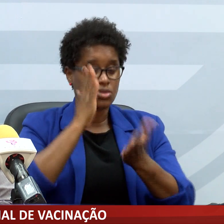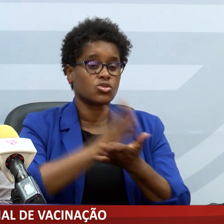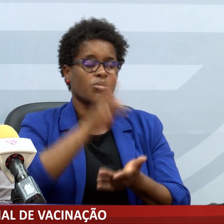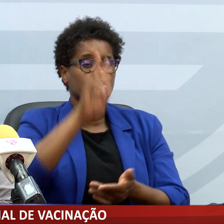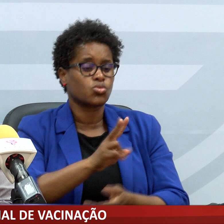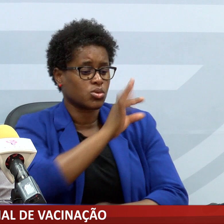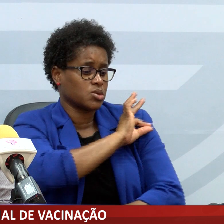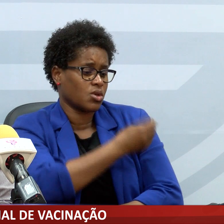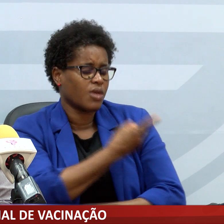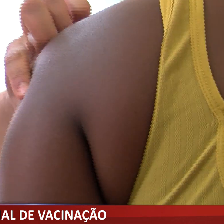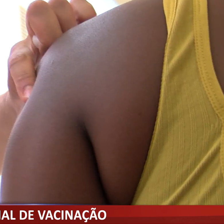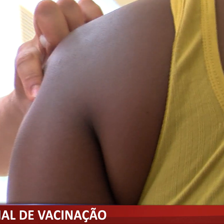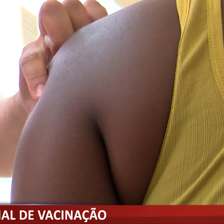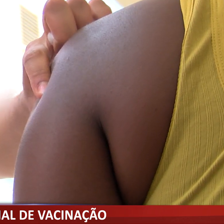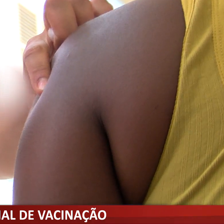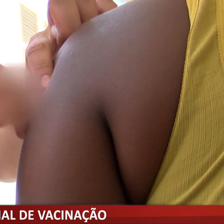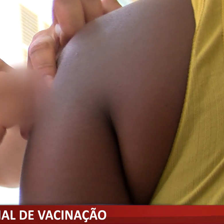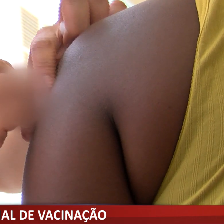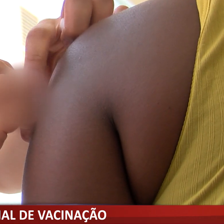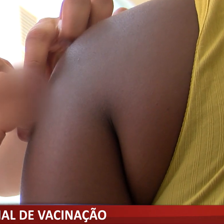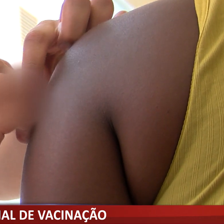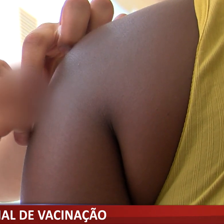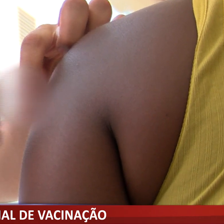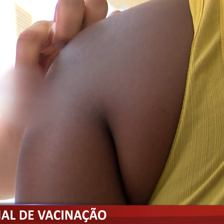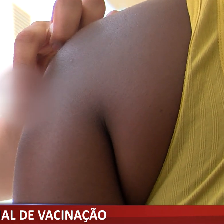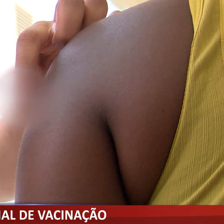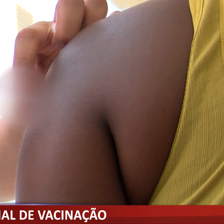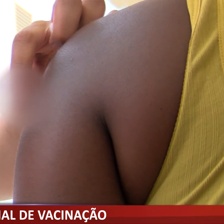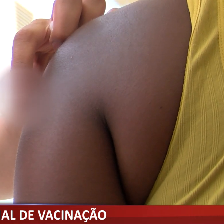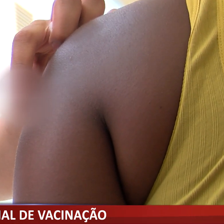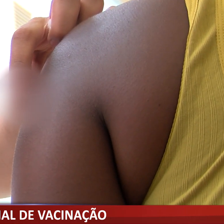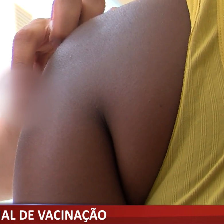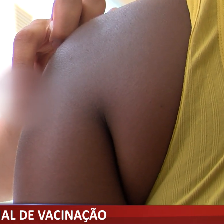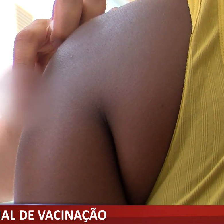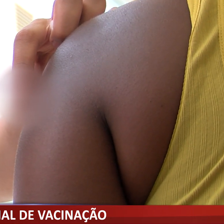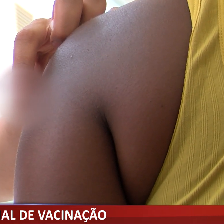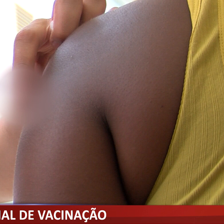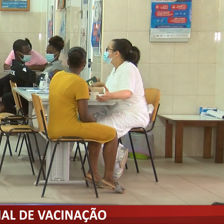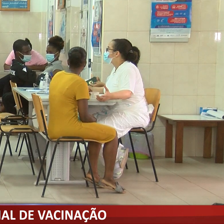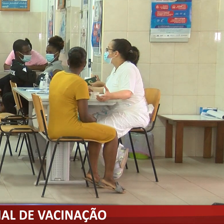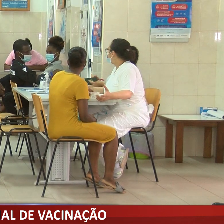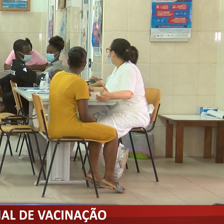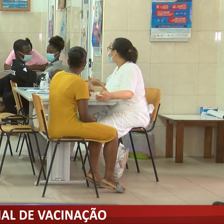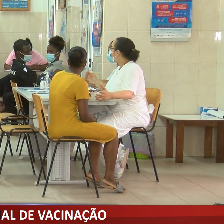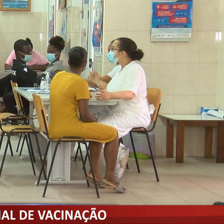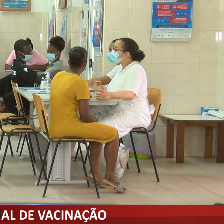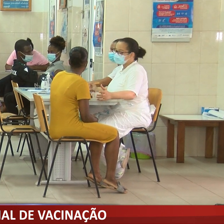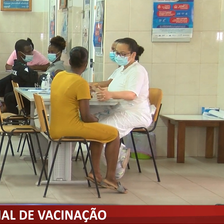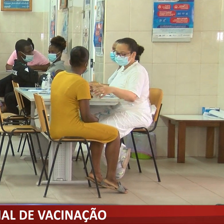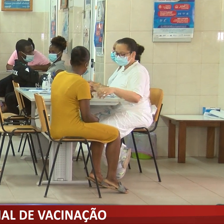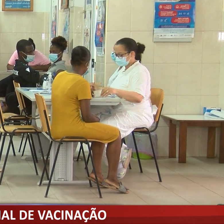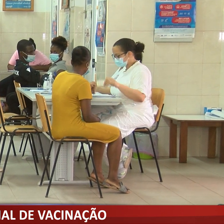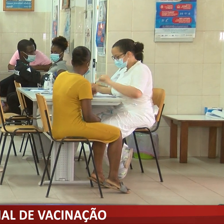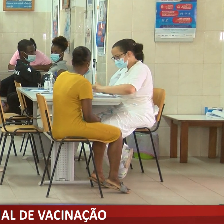um posto subaproveitado. Com relação à imunização de crianças e adolescentes, que já é uma realidade em muitos países,